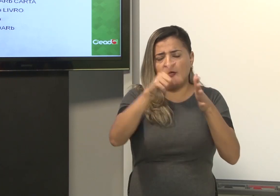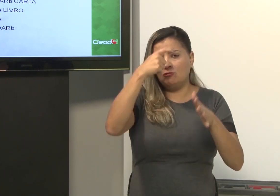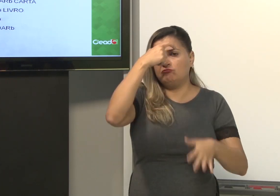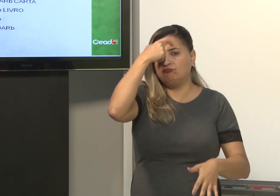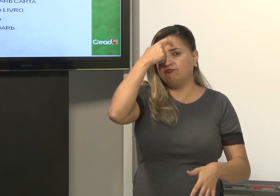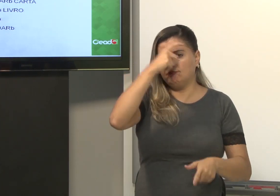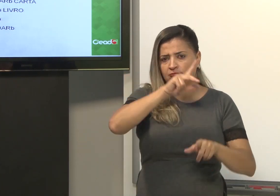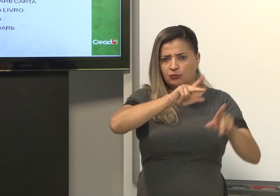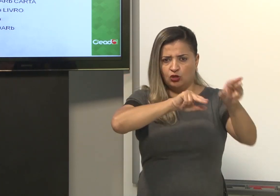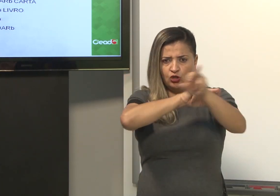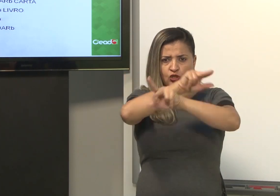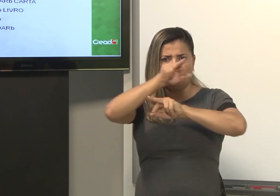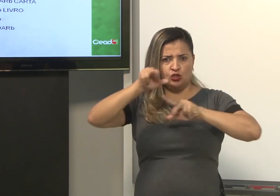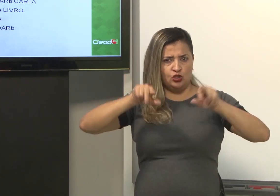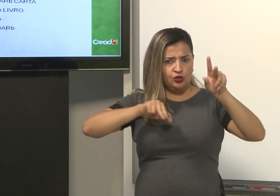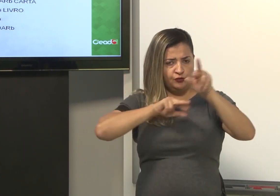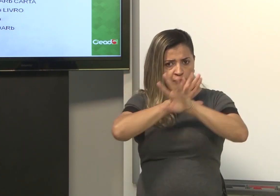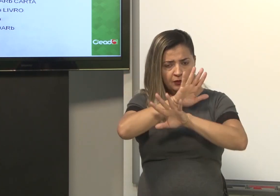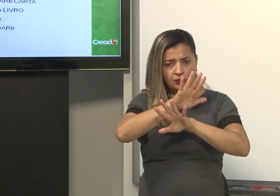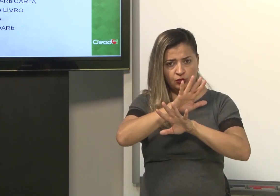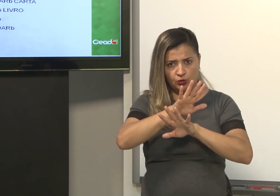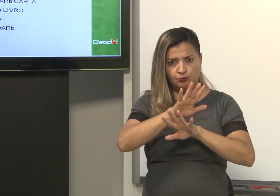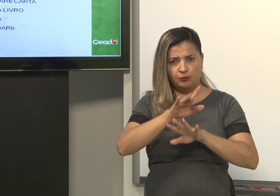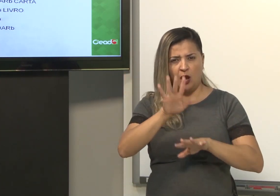Depende da pesquisa, do autor. São diversas.